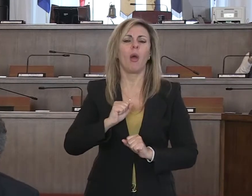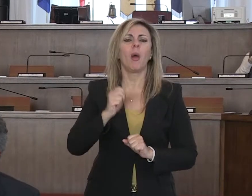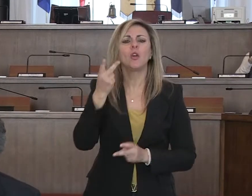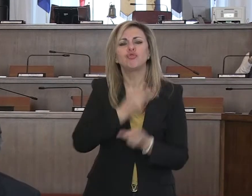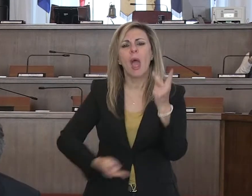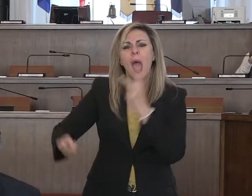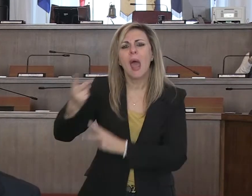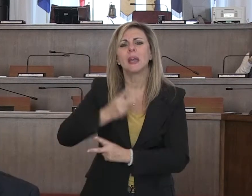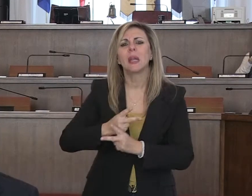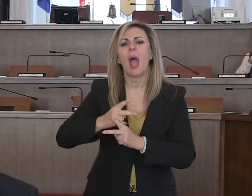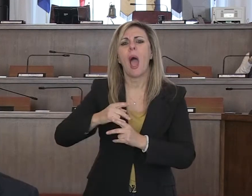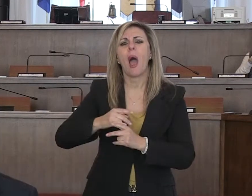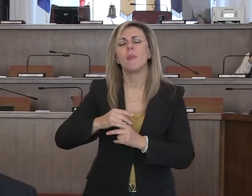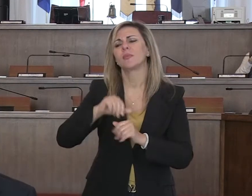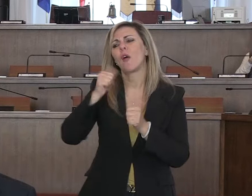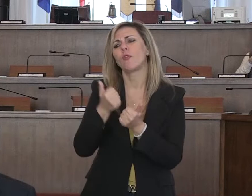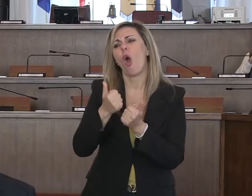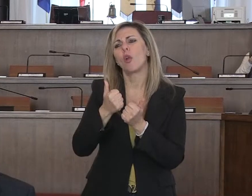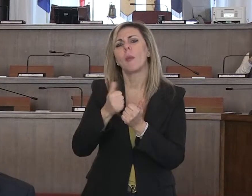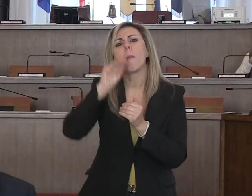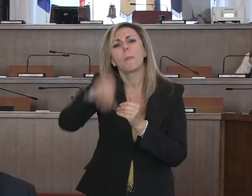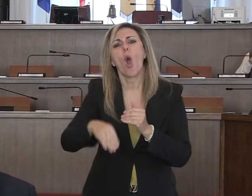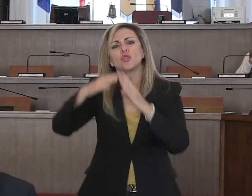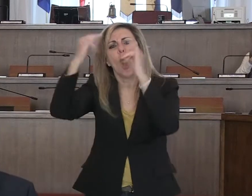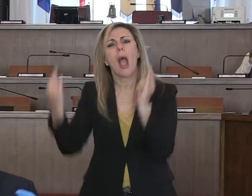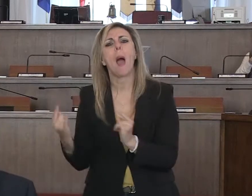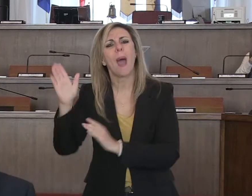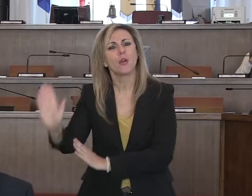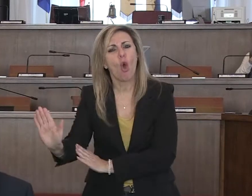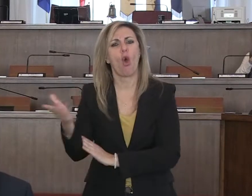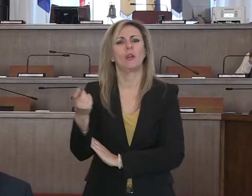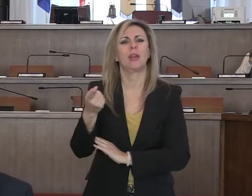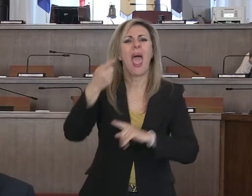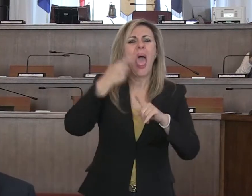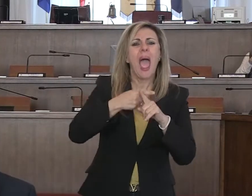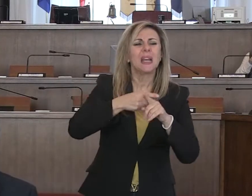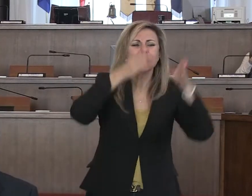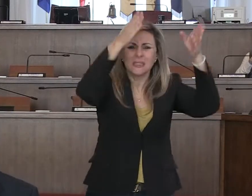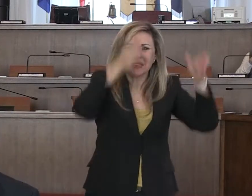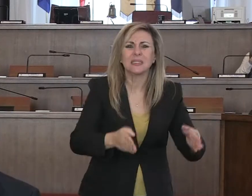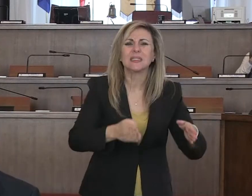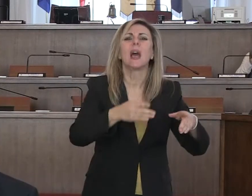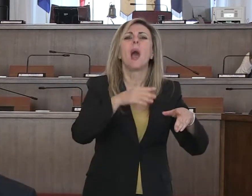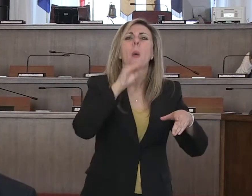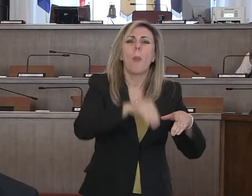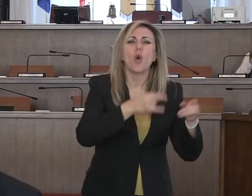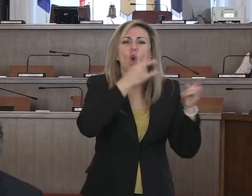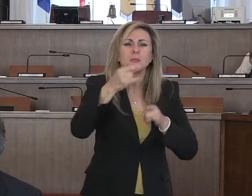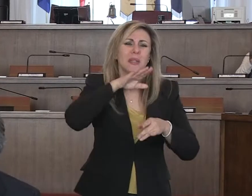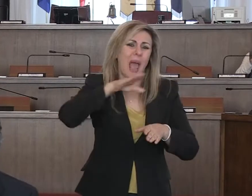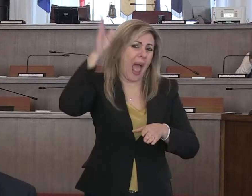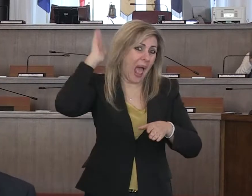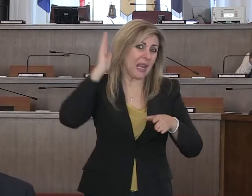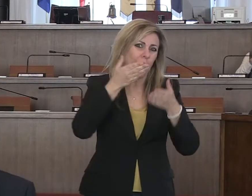individuando capannoni, ex fiere, padiglioni, ospedali da